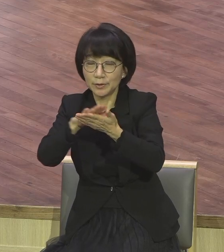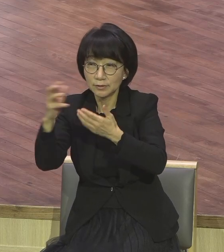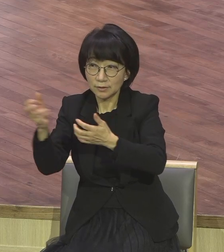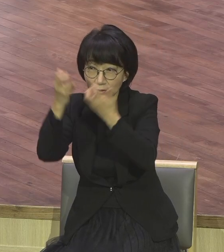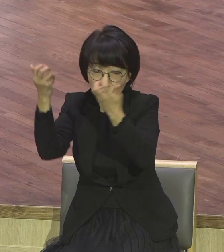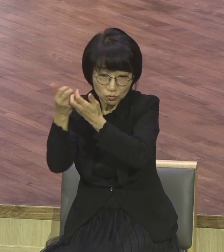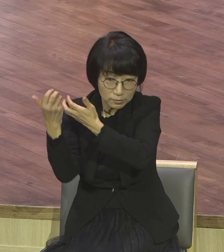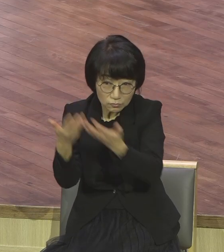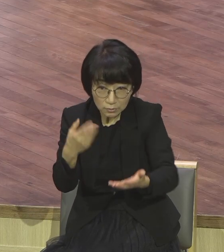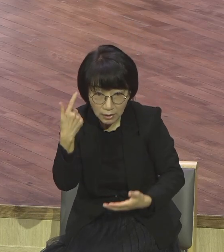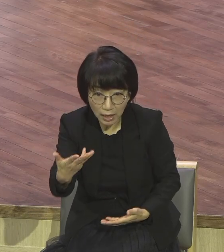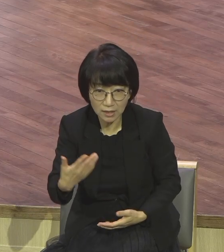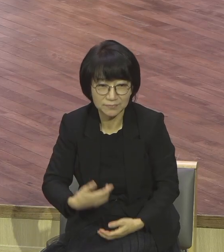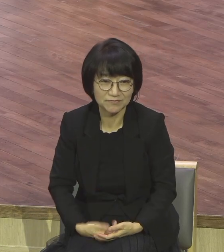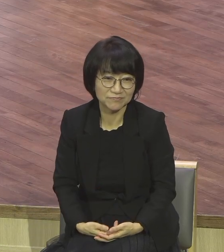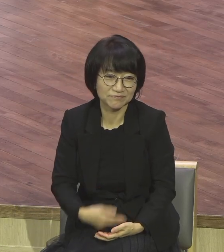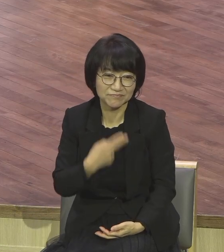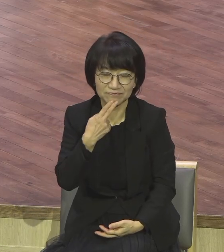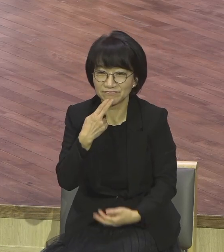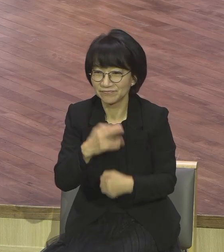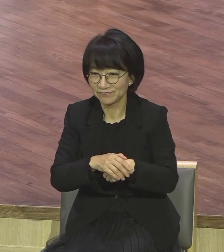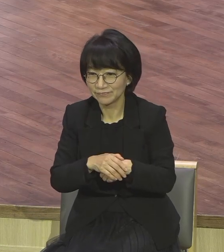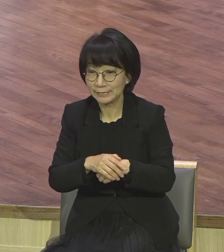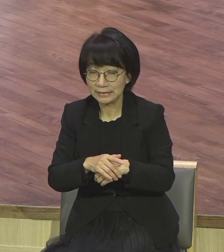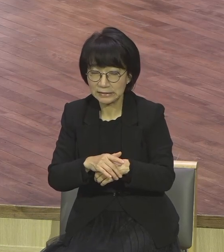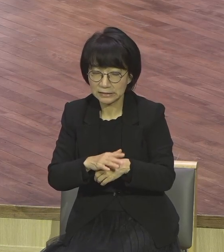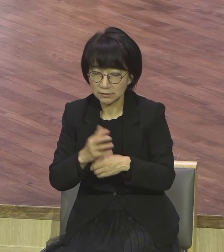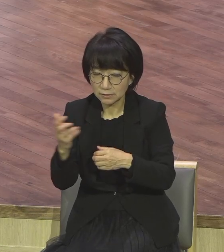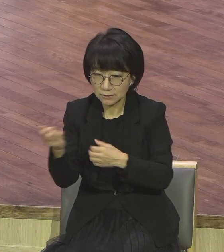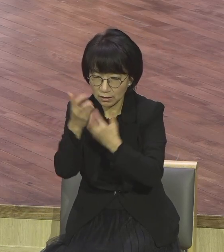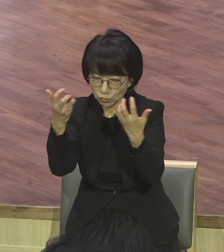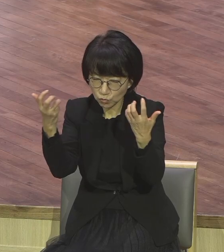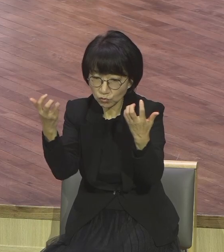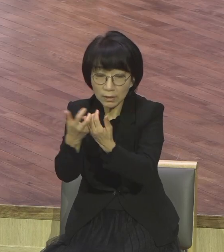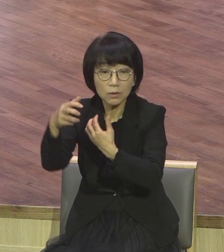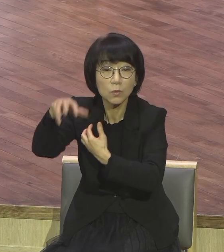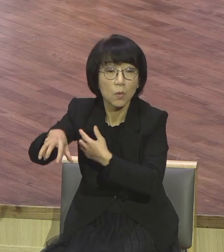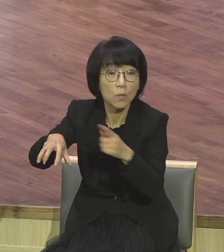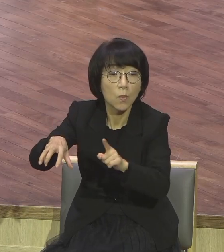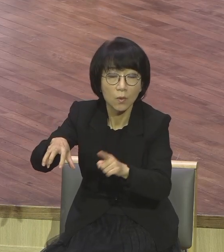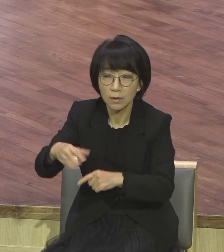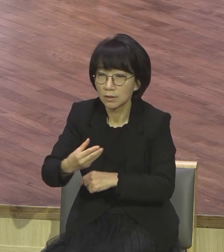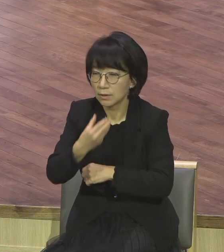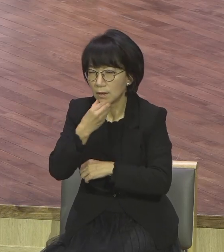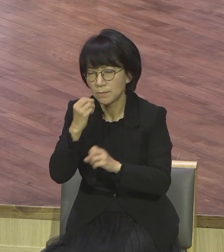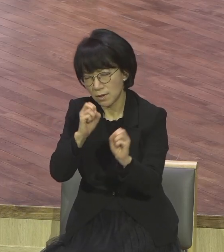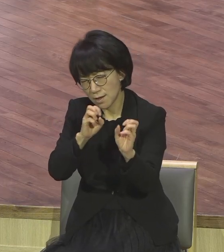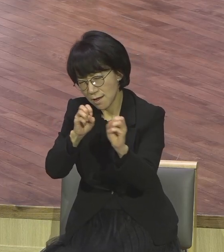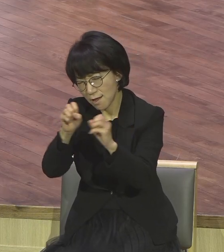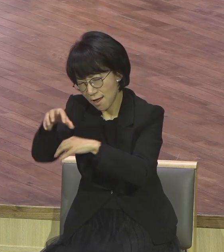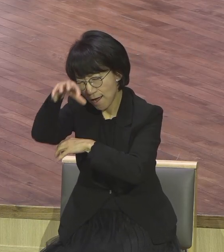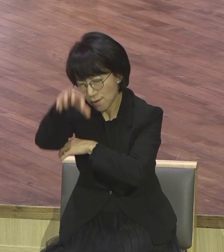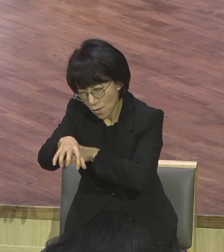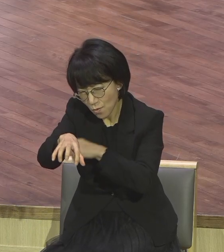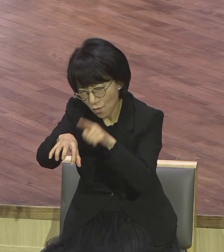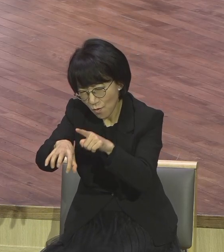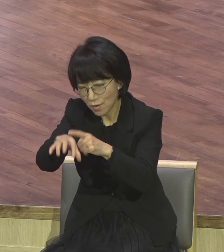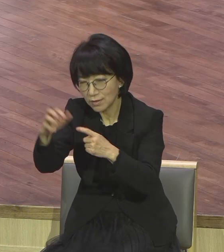정말로 성령이 충만히 역사하는 곳은요 복음의 참 진리가 선포된 그 현장에서 역사하실 겁니다 내가